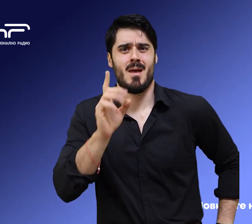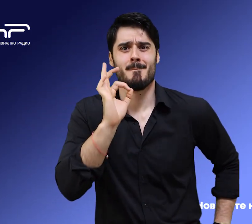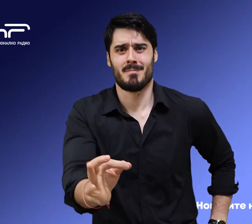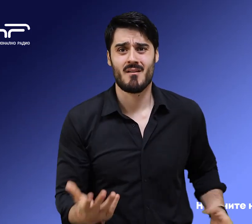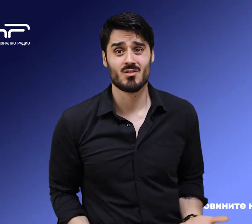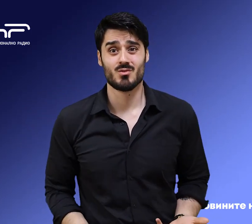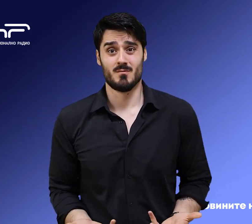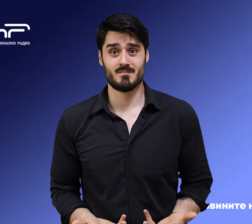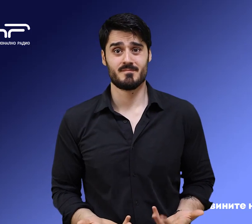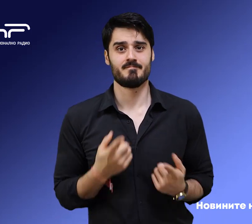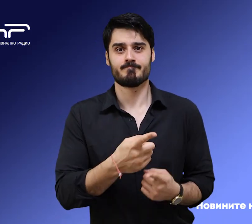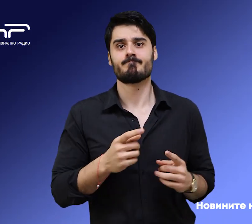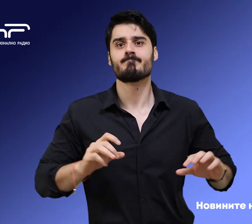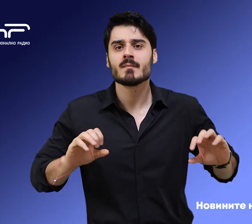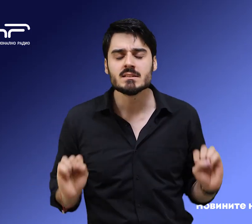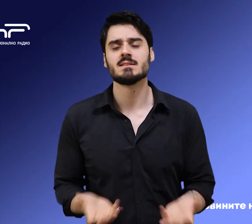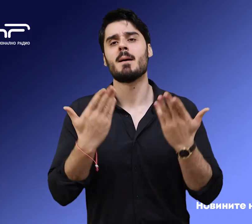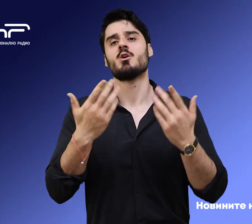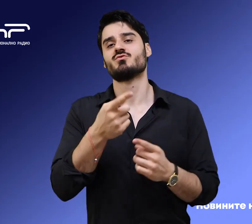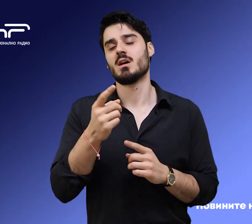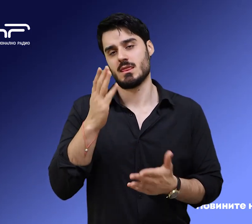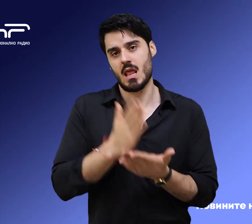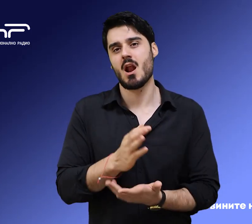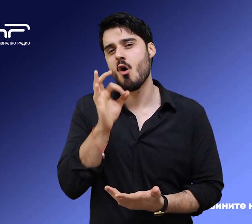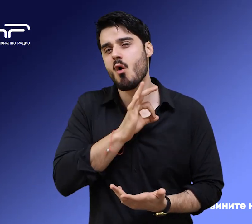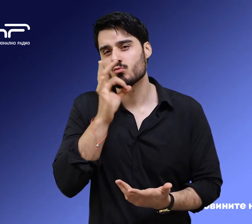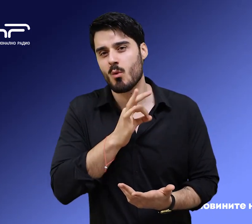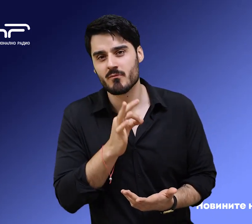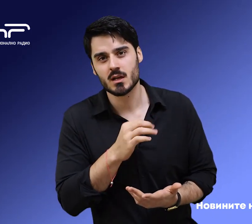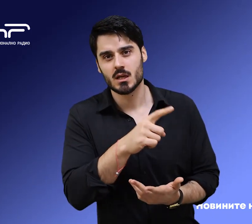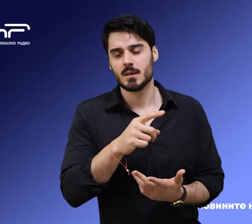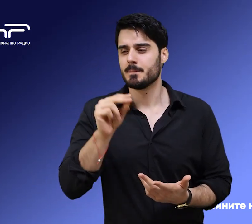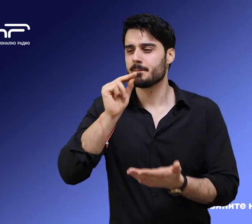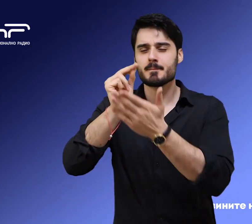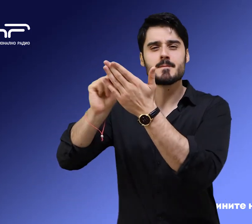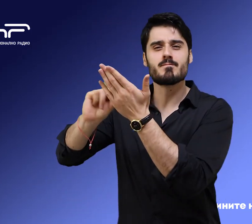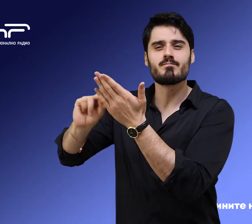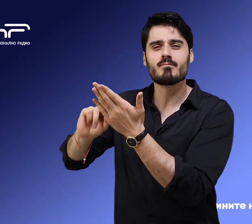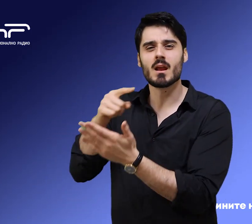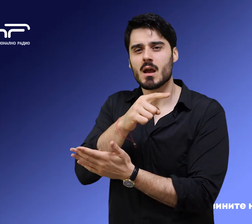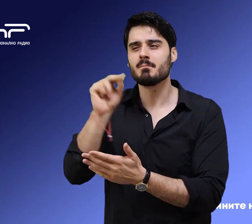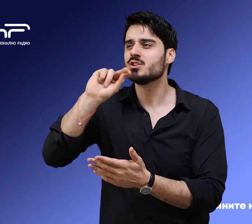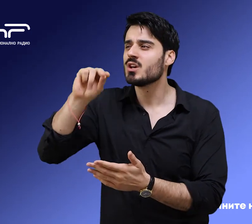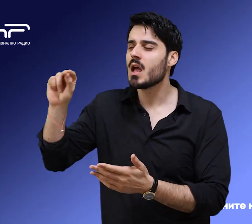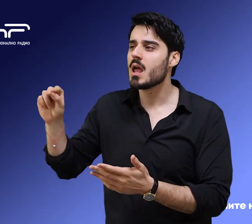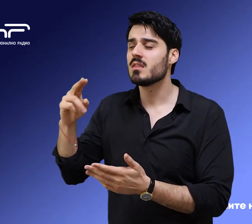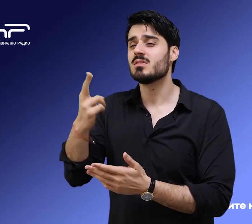Припомням, че скандала избухна в края на октомври, когато Морфов надразка вратата на пиарката Велеслава Кръстева, с надписи ДПС и